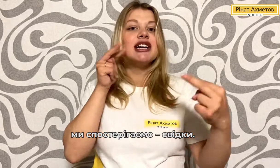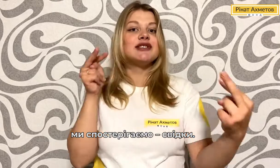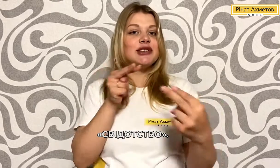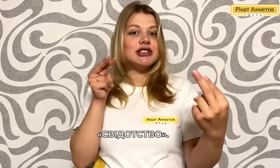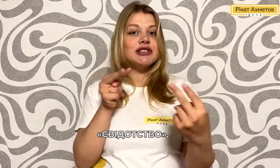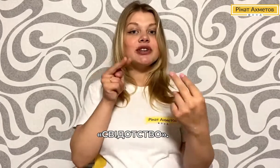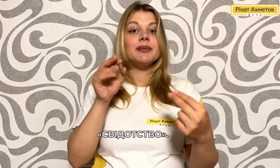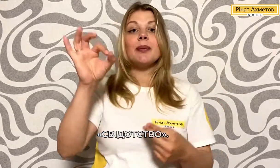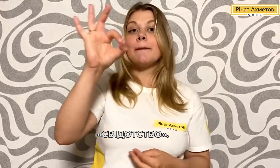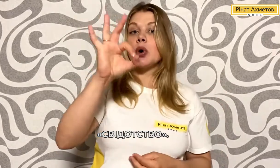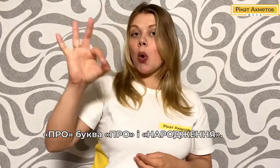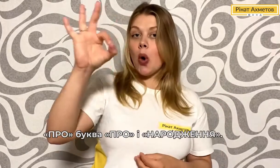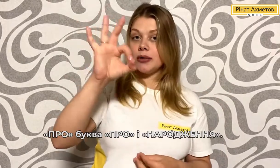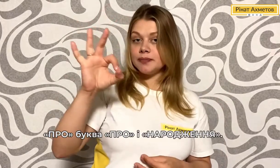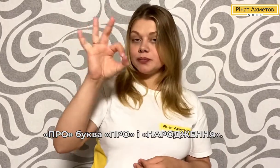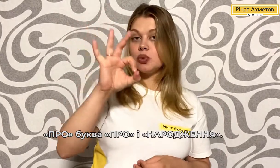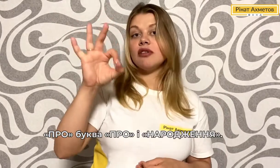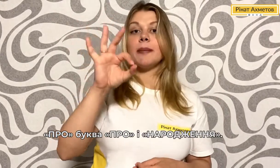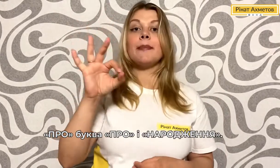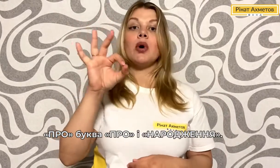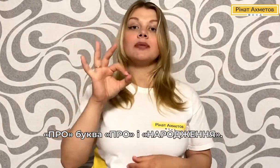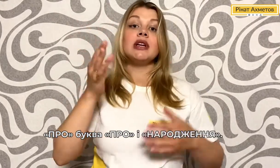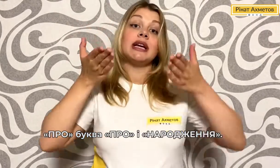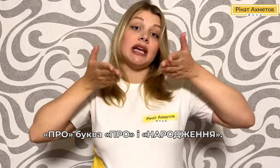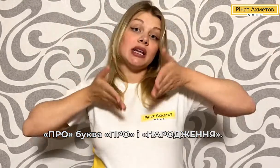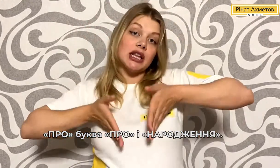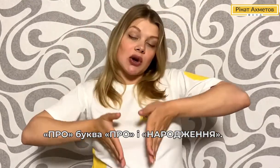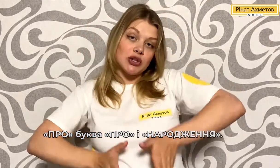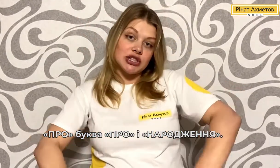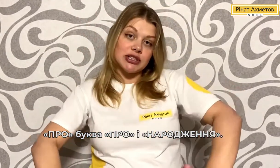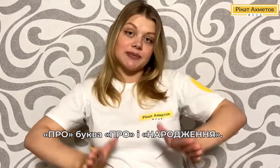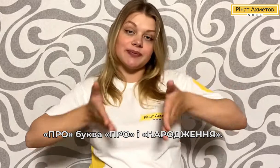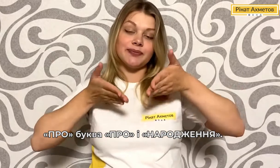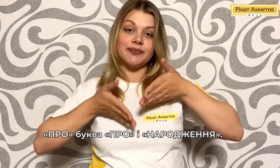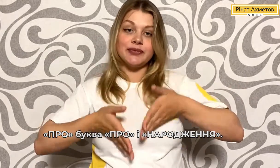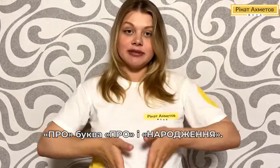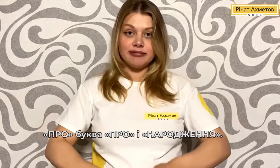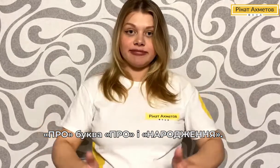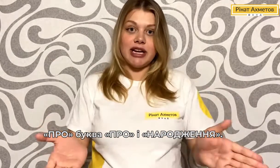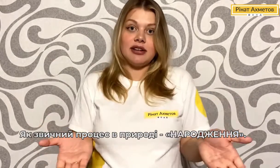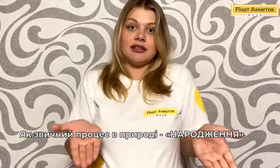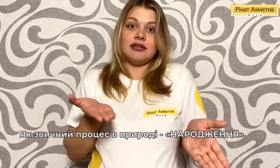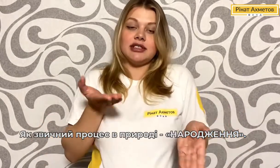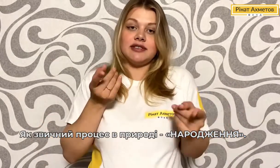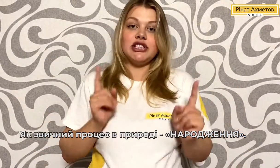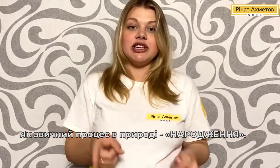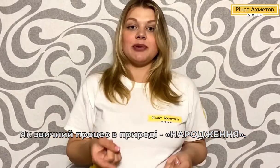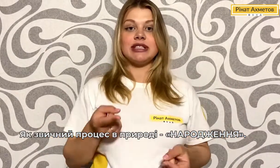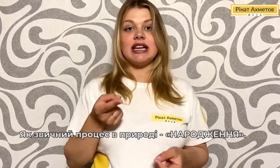Свідоцтво про. Буква про. І народження. Як звичний процес